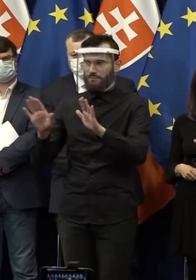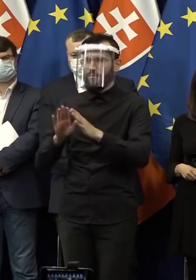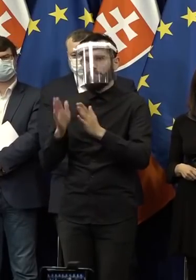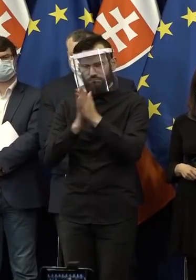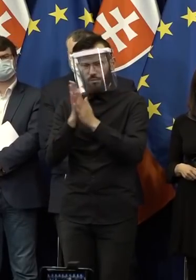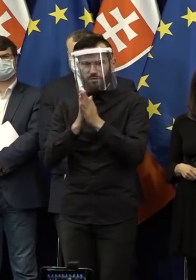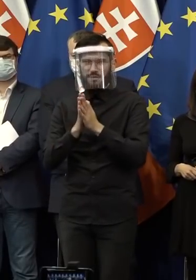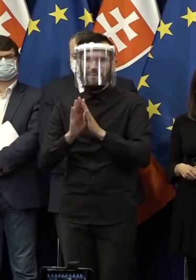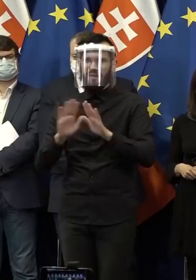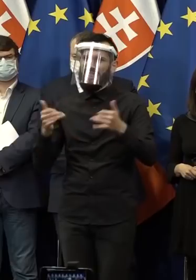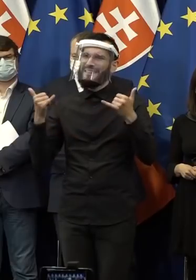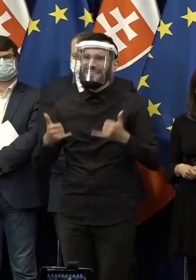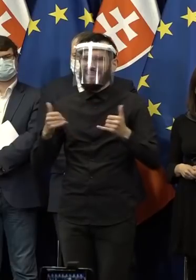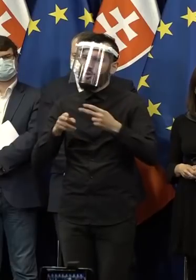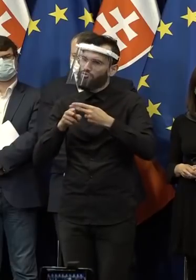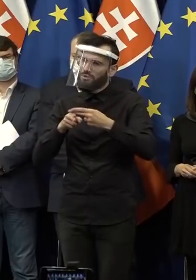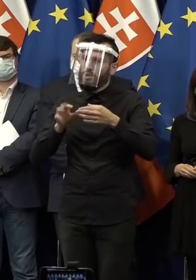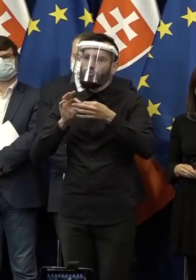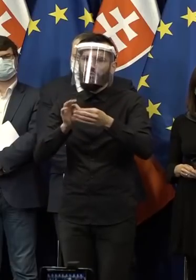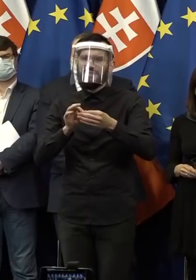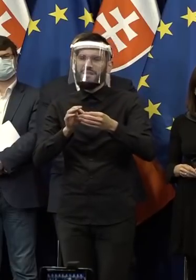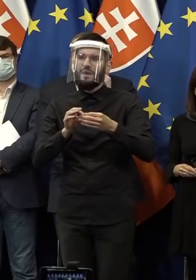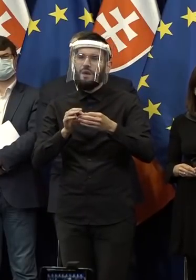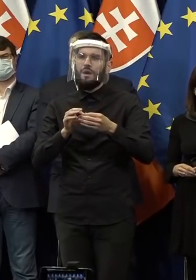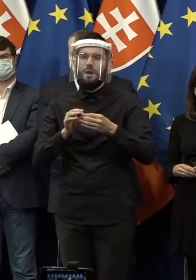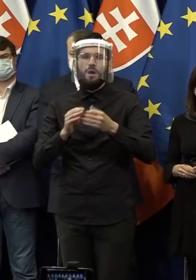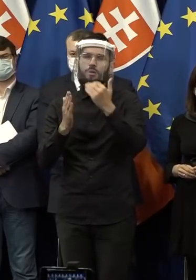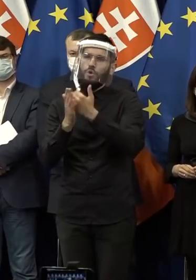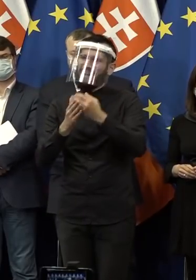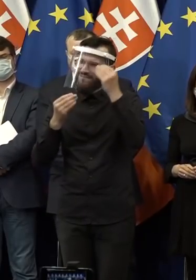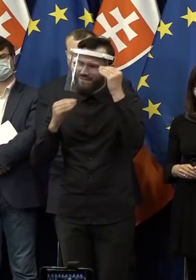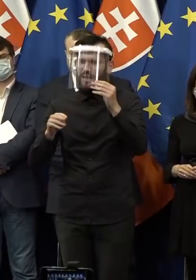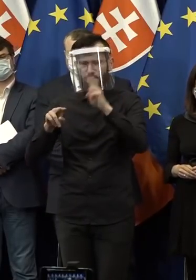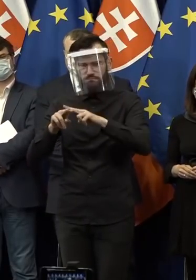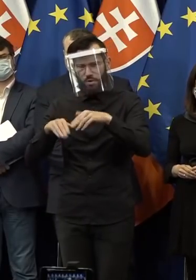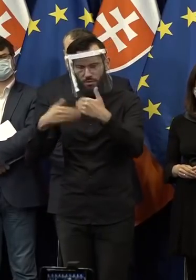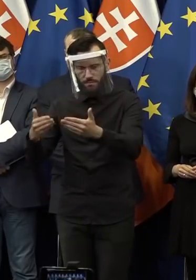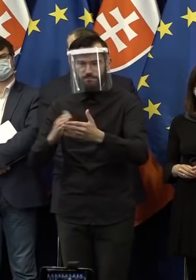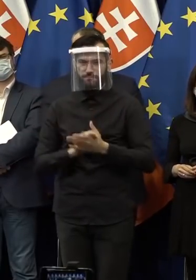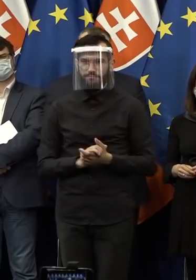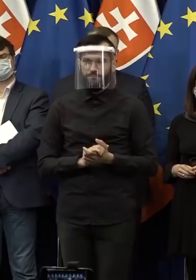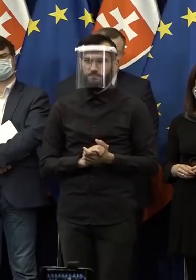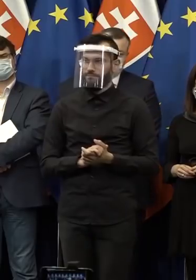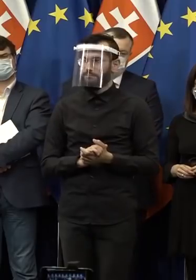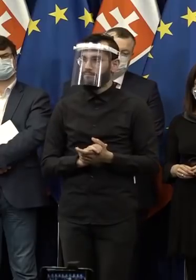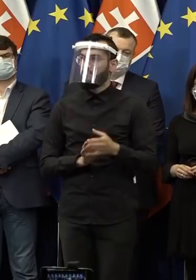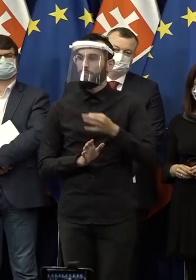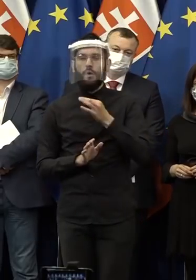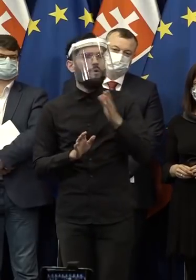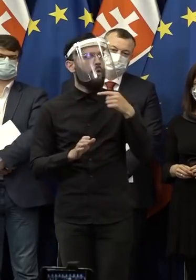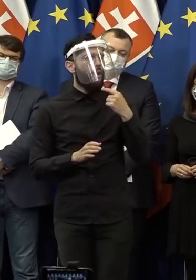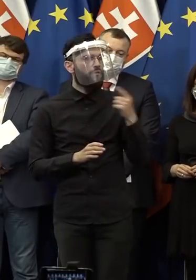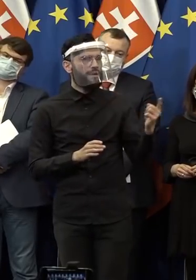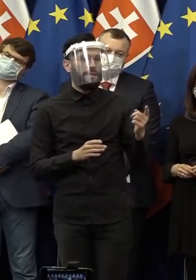poprosím tú otázky dnes, čisto iba k programu vyhlásenia vlády. Dobre, tak potom... Potom nech sa páči. jasné, chápem. samostatne. Možná otázka, spomínali ste